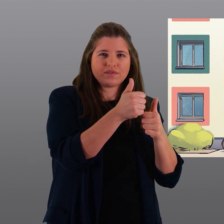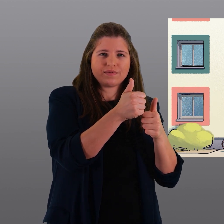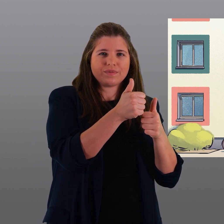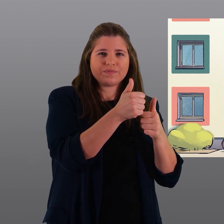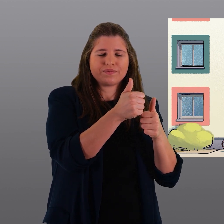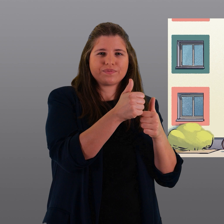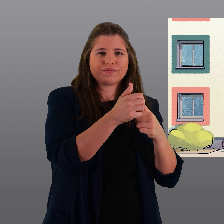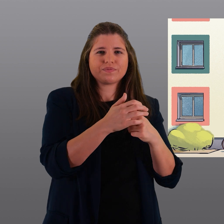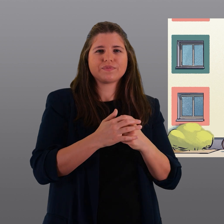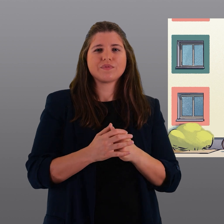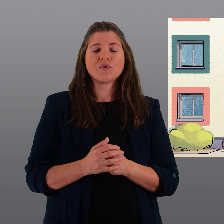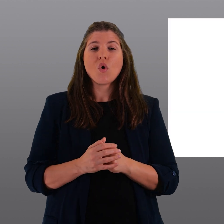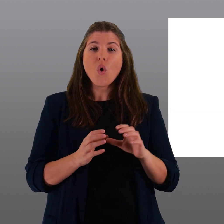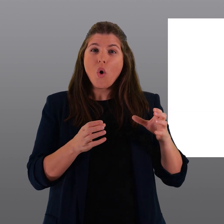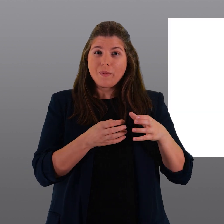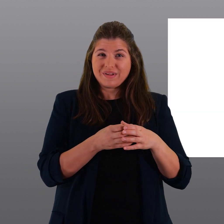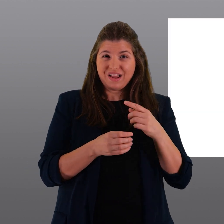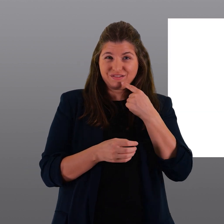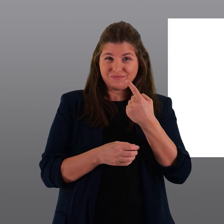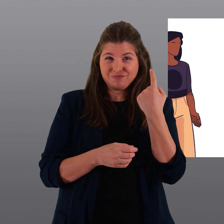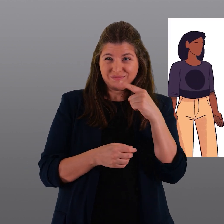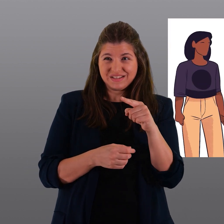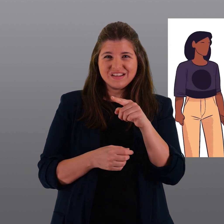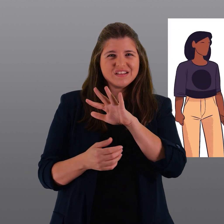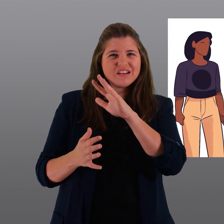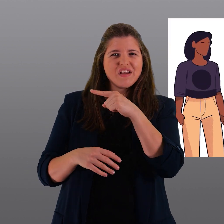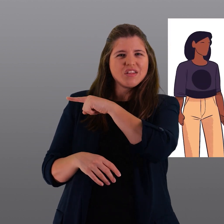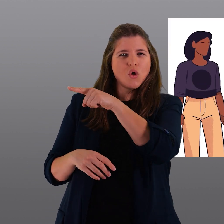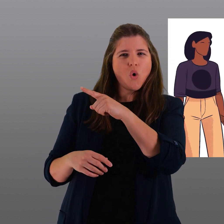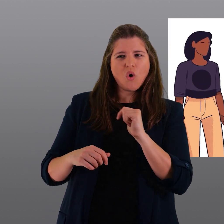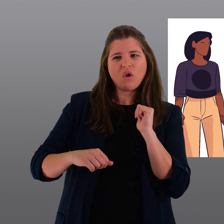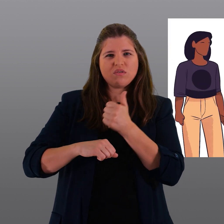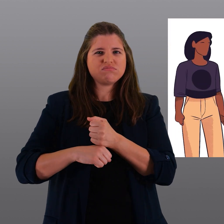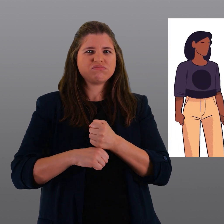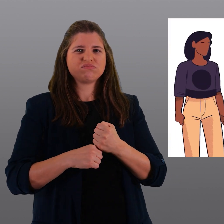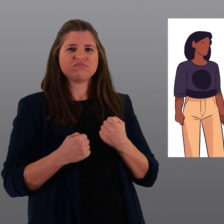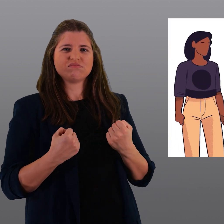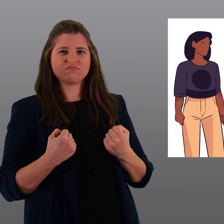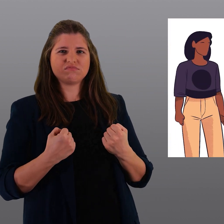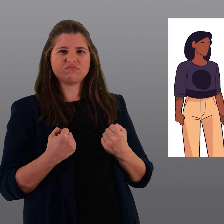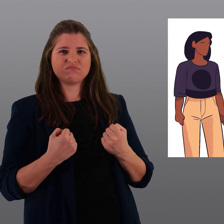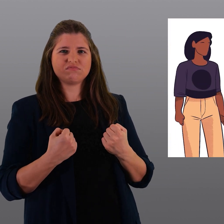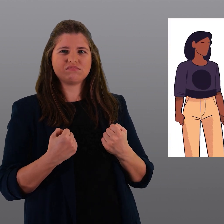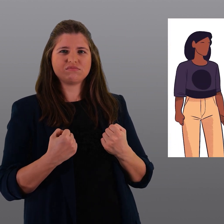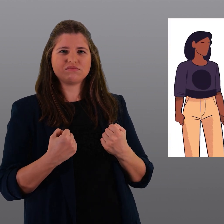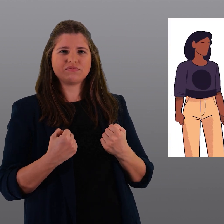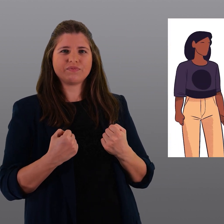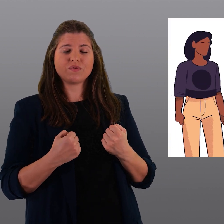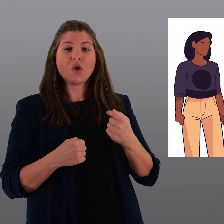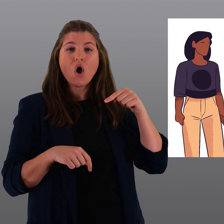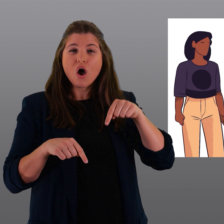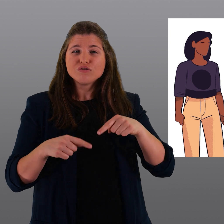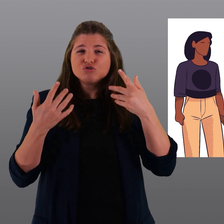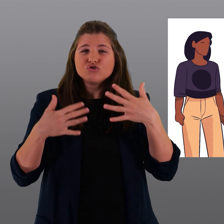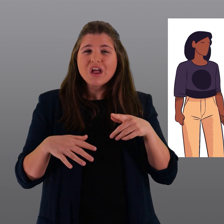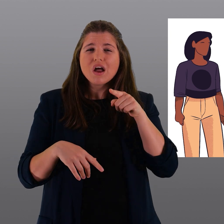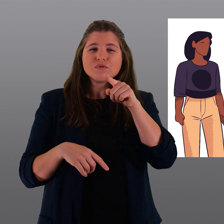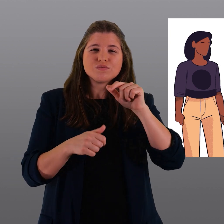troppo grande. Ad avviso del comitato, la limitazione prevista è una vera prepotenza. Già oggi è